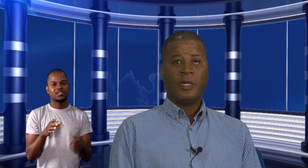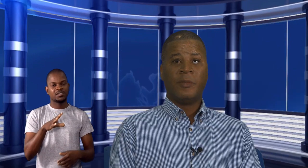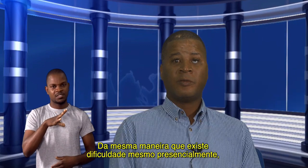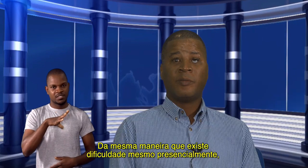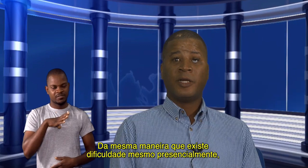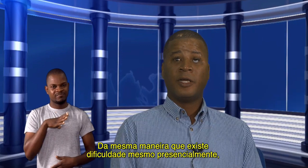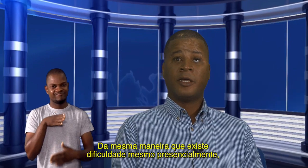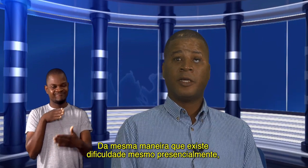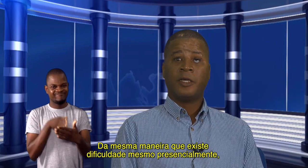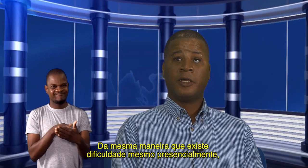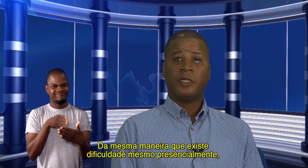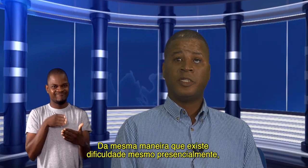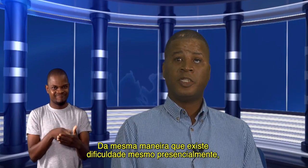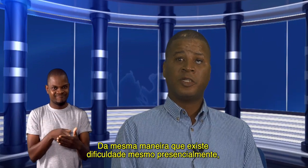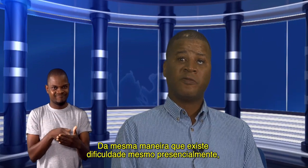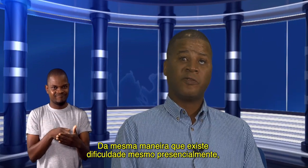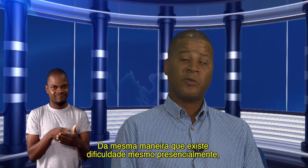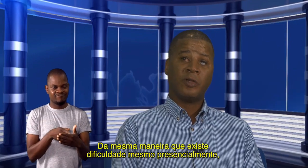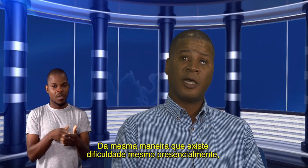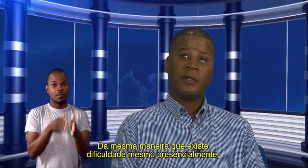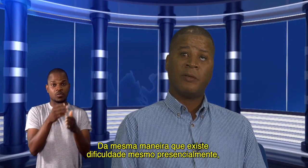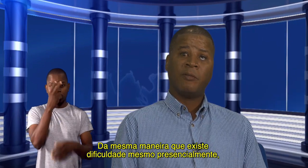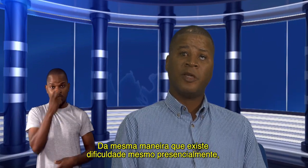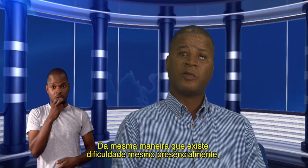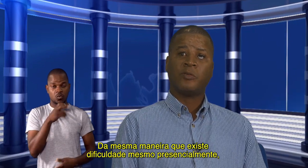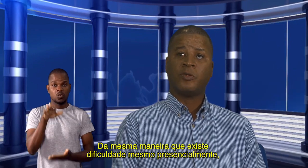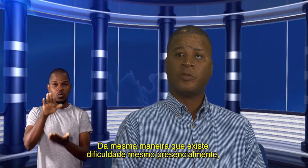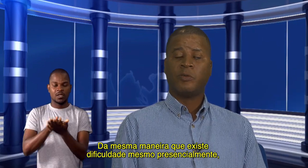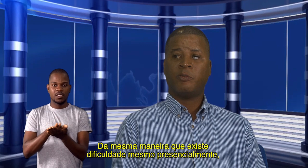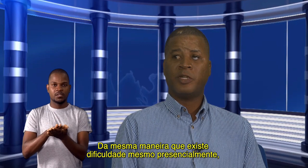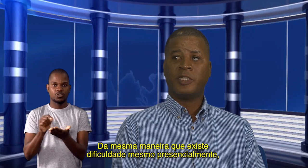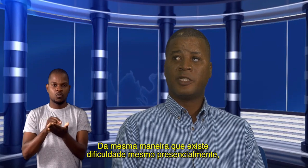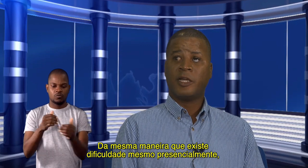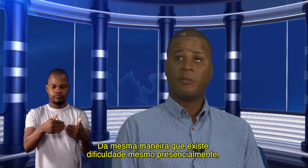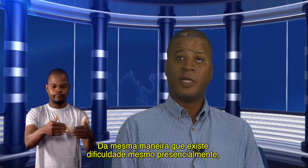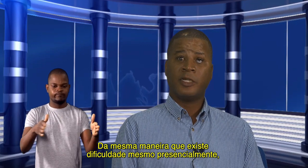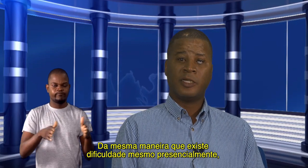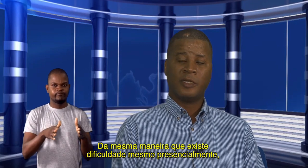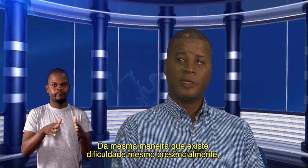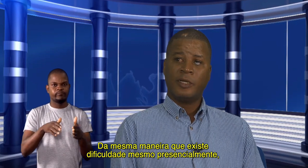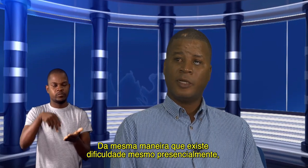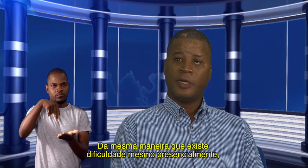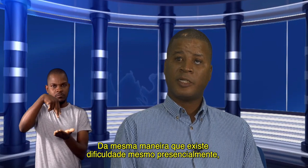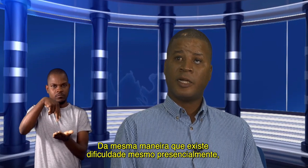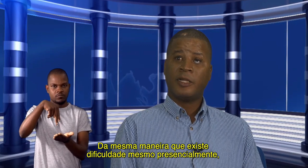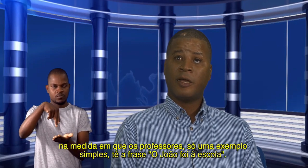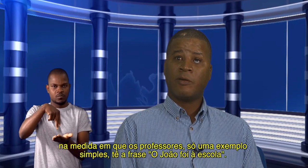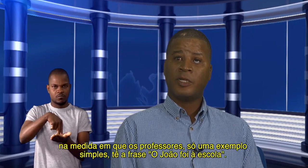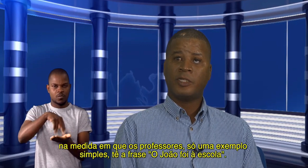da mesma maneira que existe dificuldade, mesmo presencialmente, na sala de aulas,